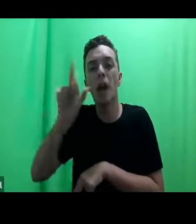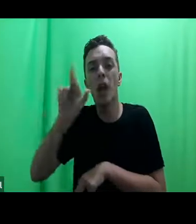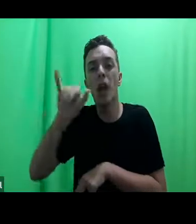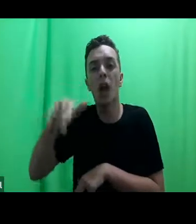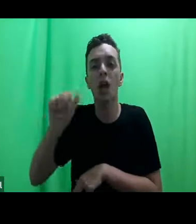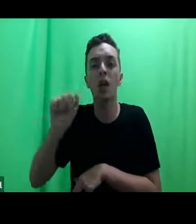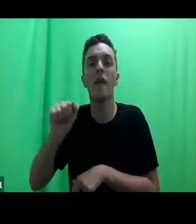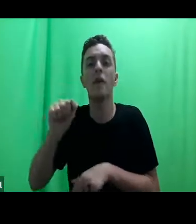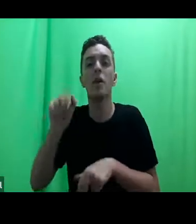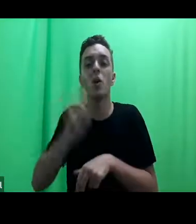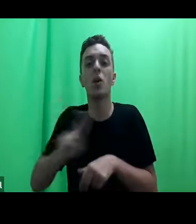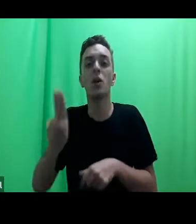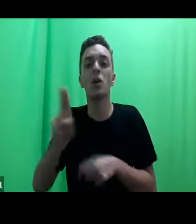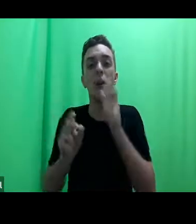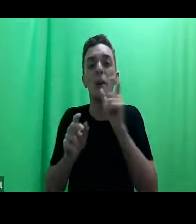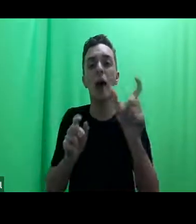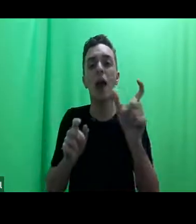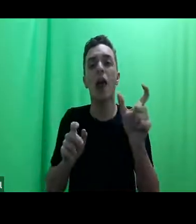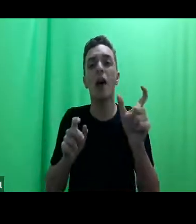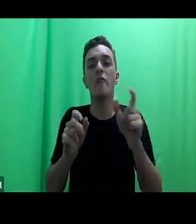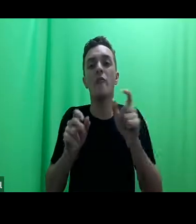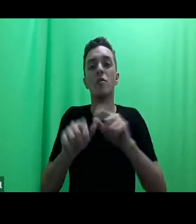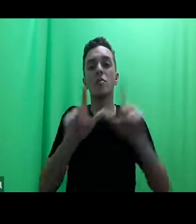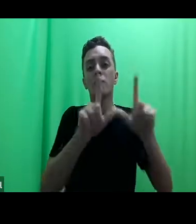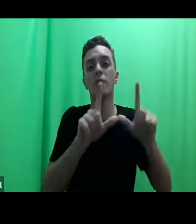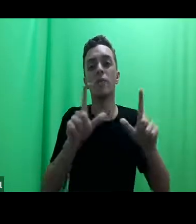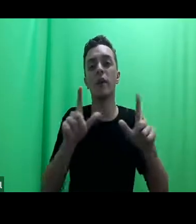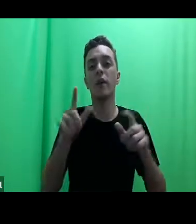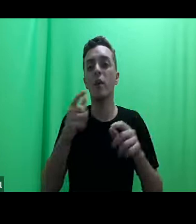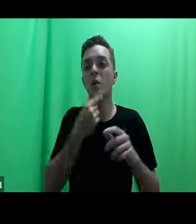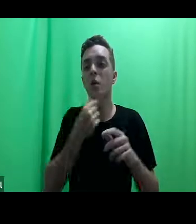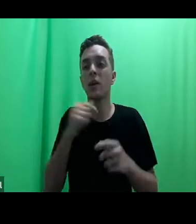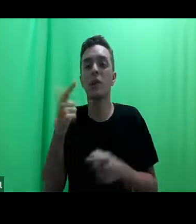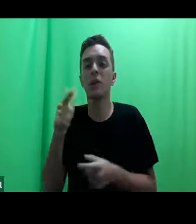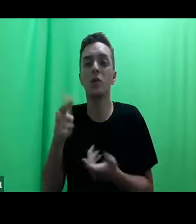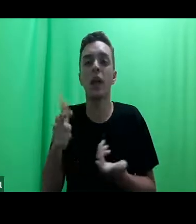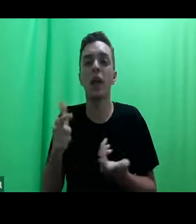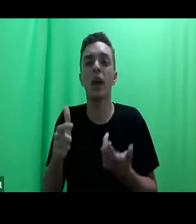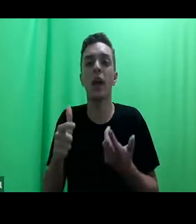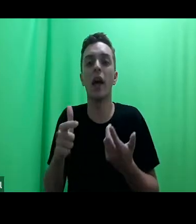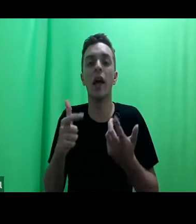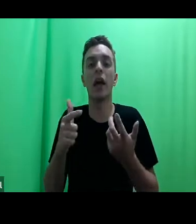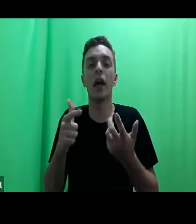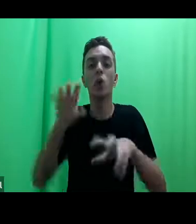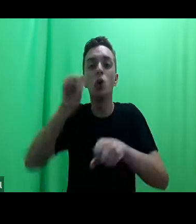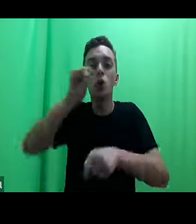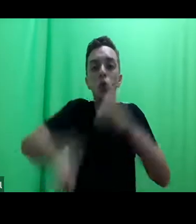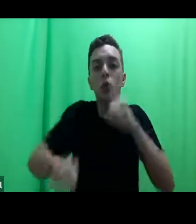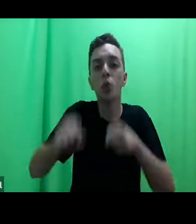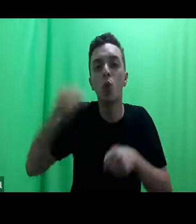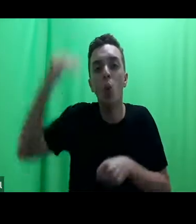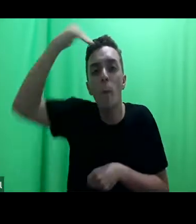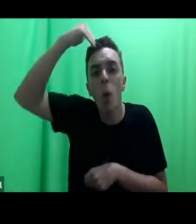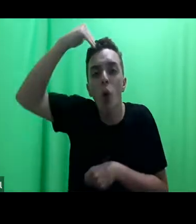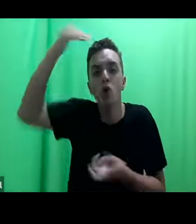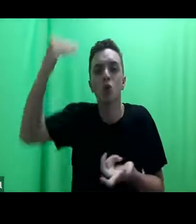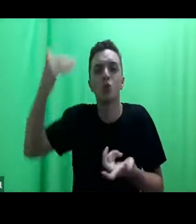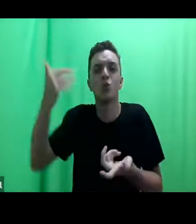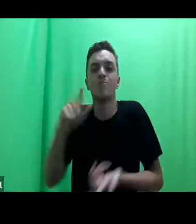uso de um argumento de uma figura jurídica que não existe, o estupro culposo e